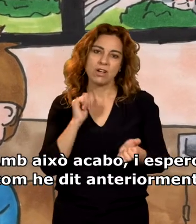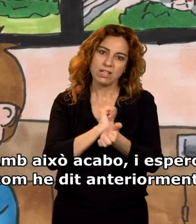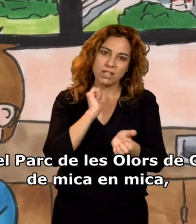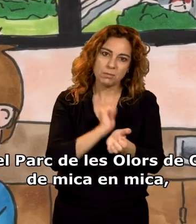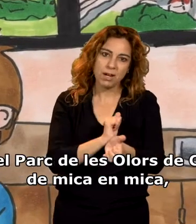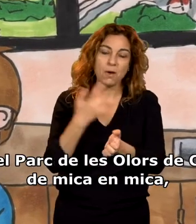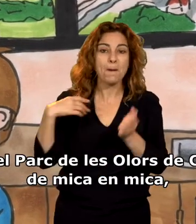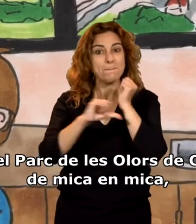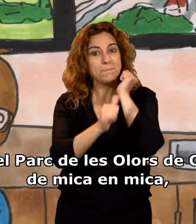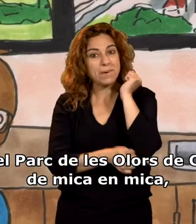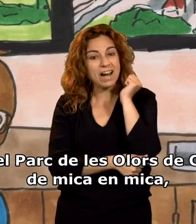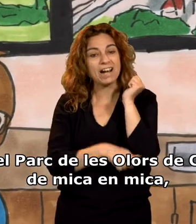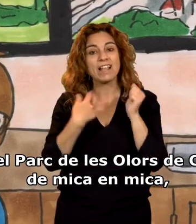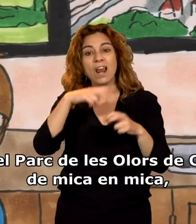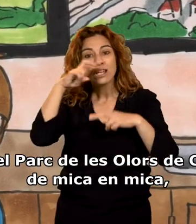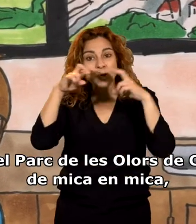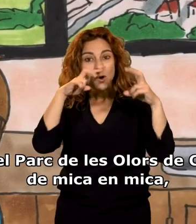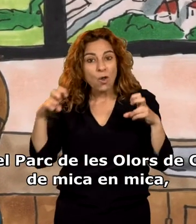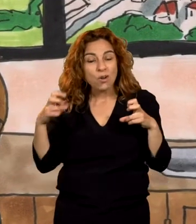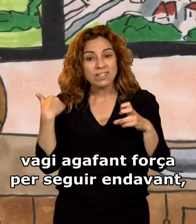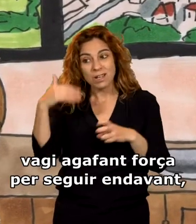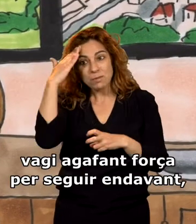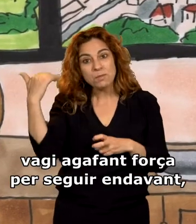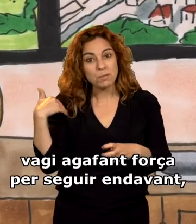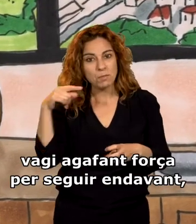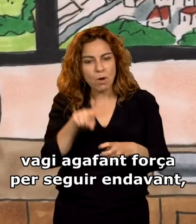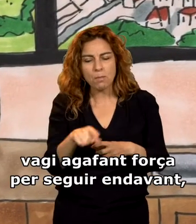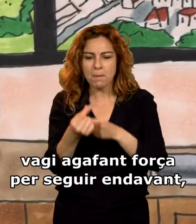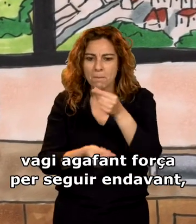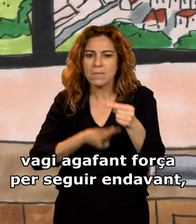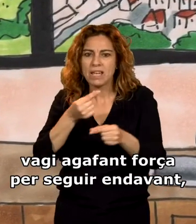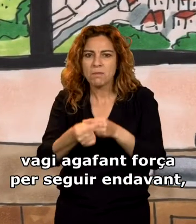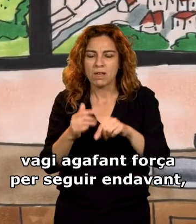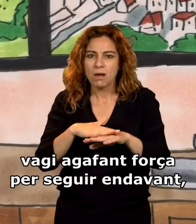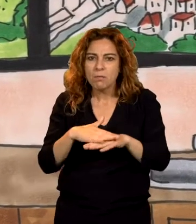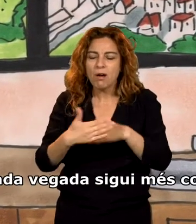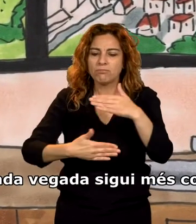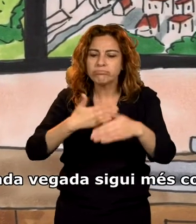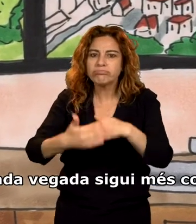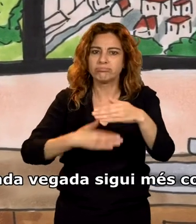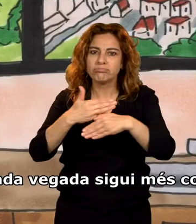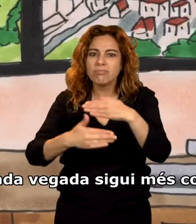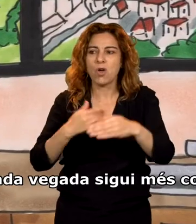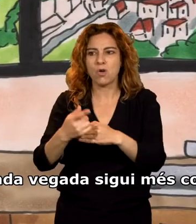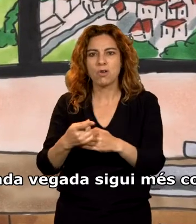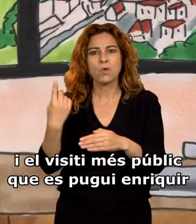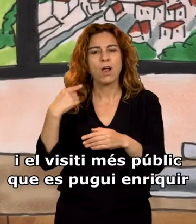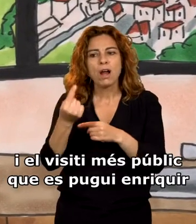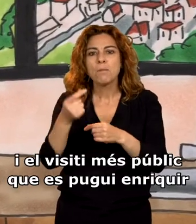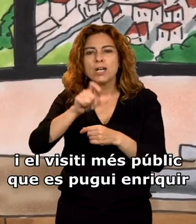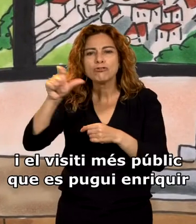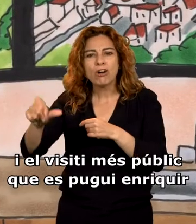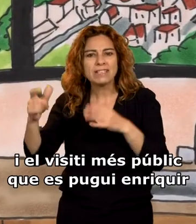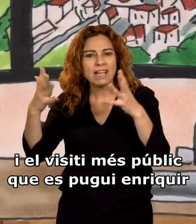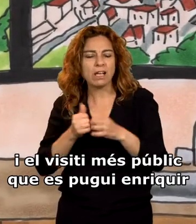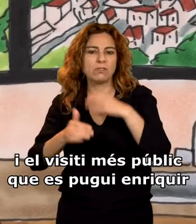anteriorment, que el Parc de les Olors de Salrà, de mica en mica, vagi agafant força per seguir endavant, que cada vegada sigui més conegut i el